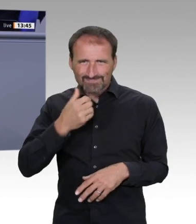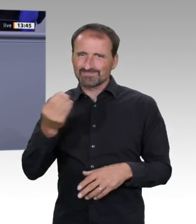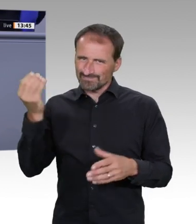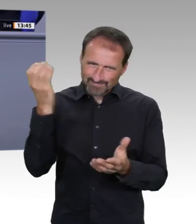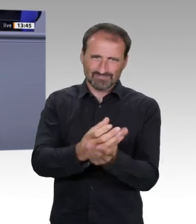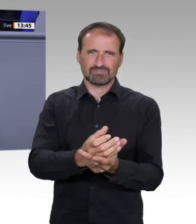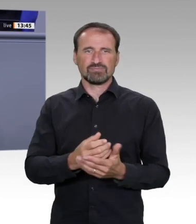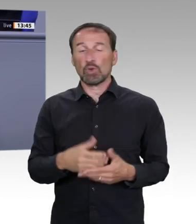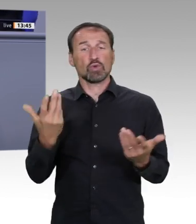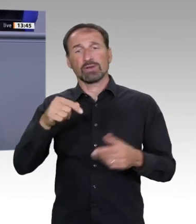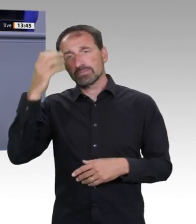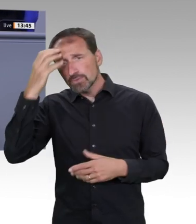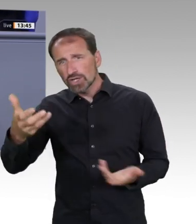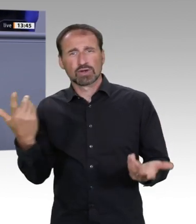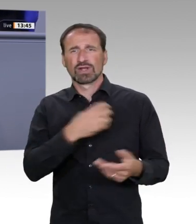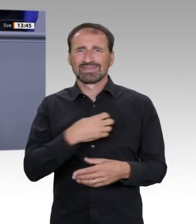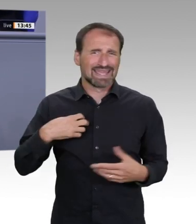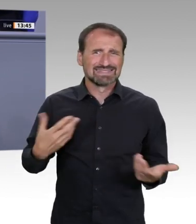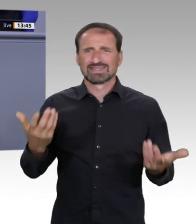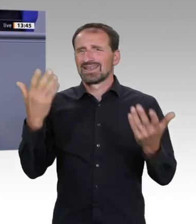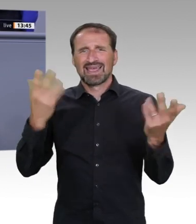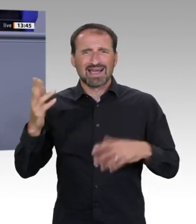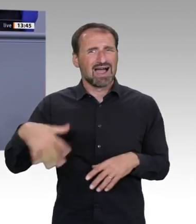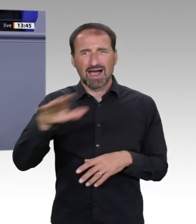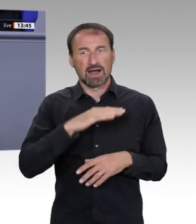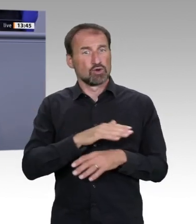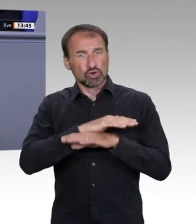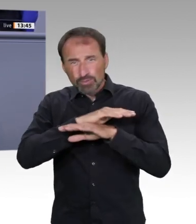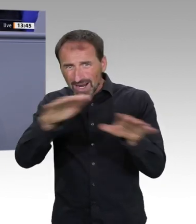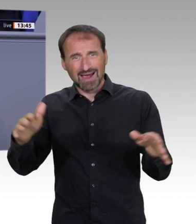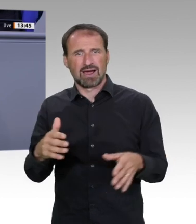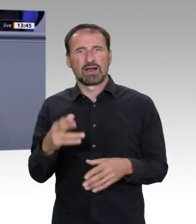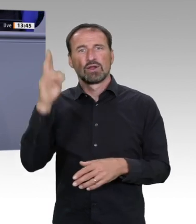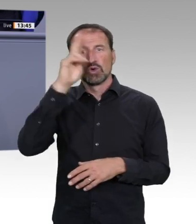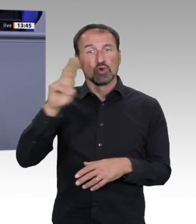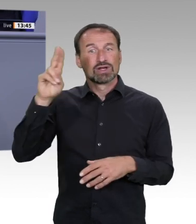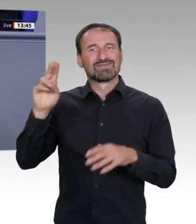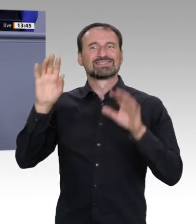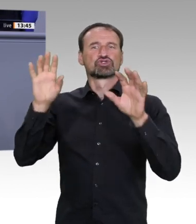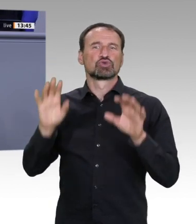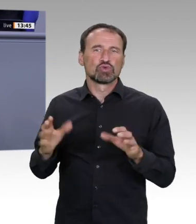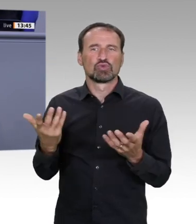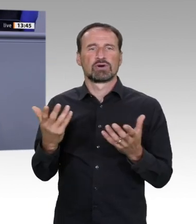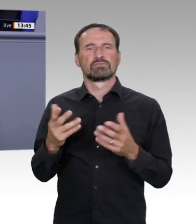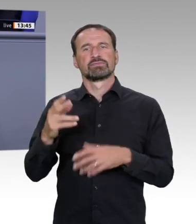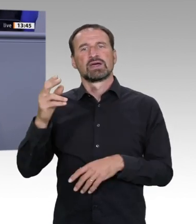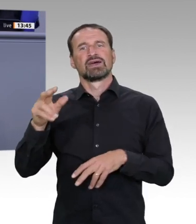Bildung die weiteren Nachhaltigkeitsziele wie Keine Armut, Kein Hunger und Gute Gesundheit